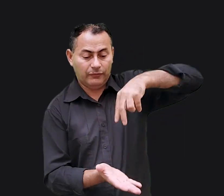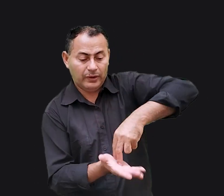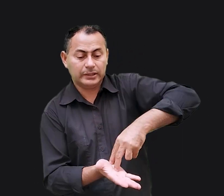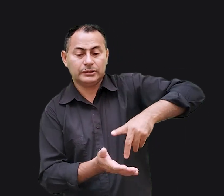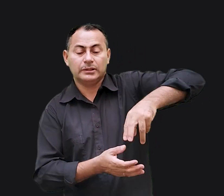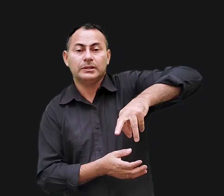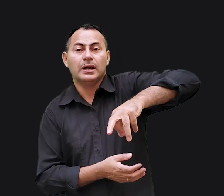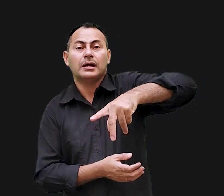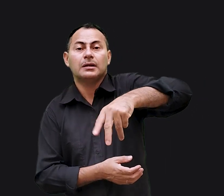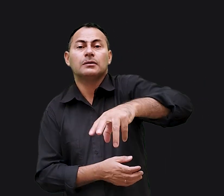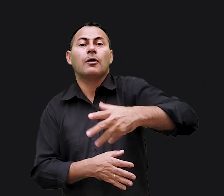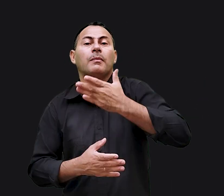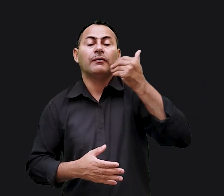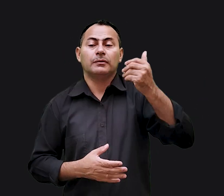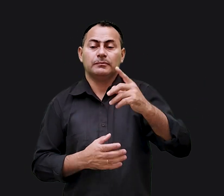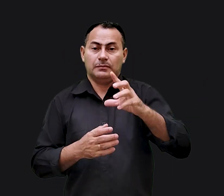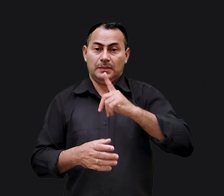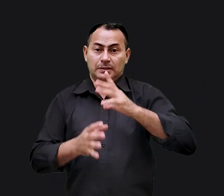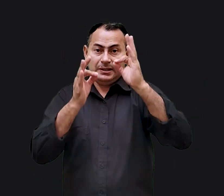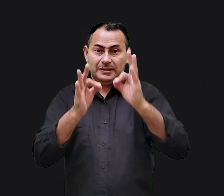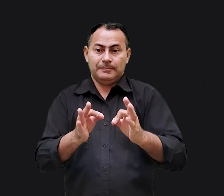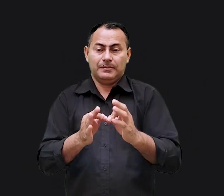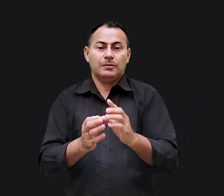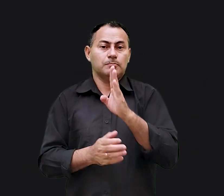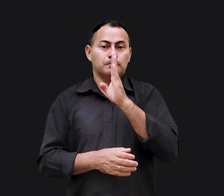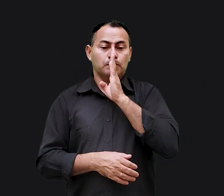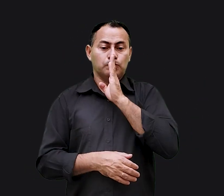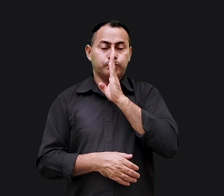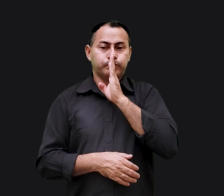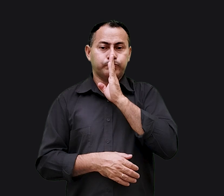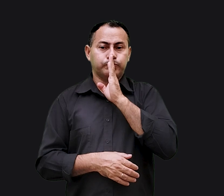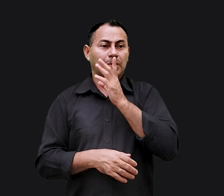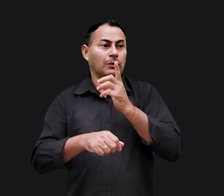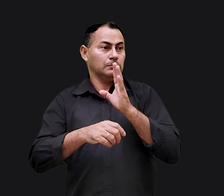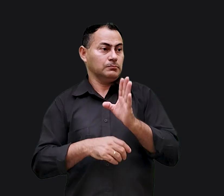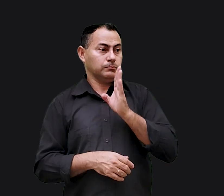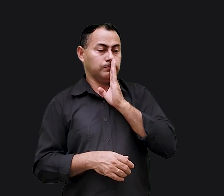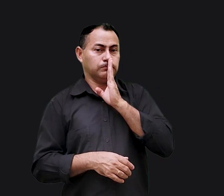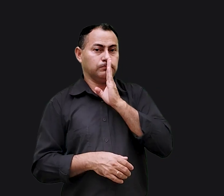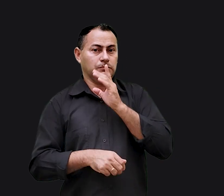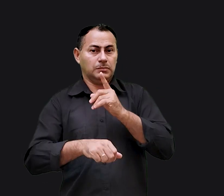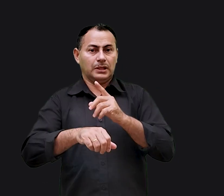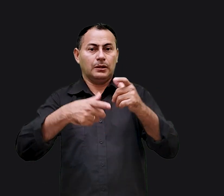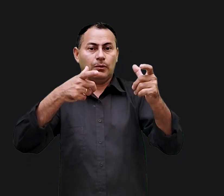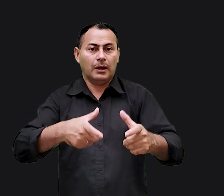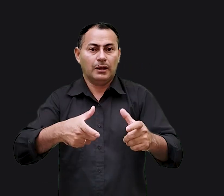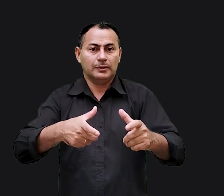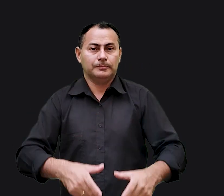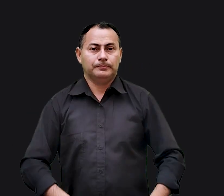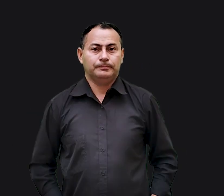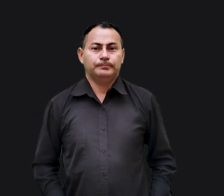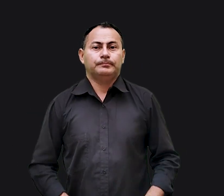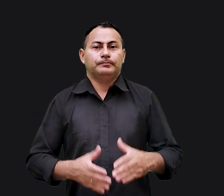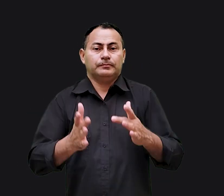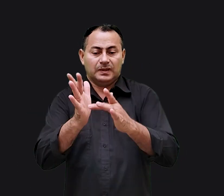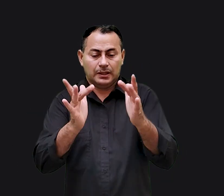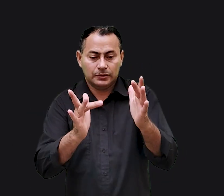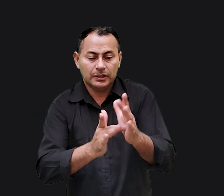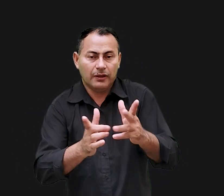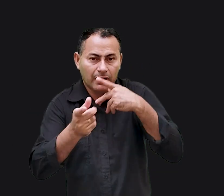levante-se e ande? Tenho certeza que um silêncio mortal caiu naquele lugar. Então